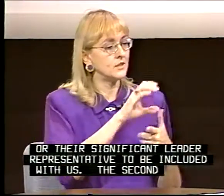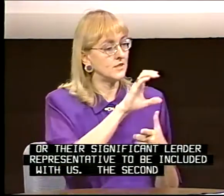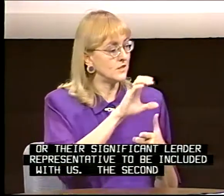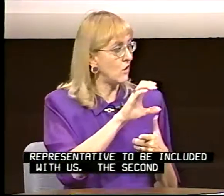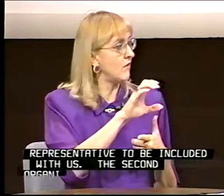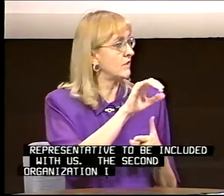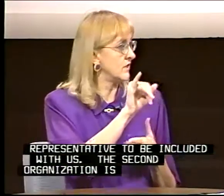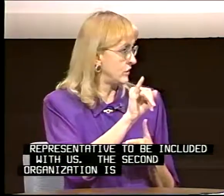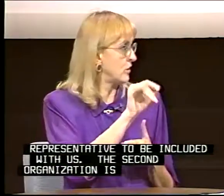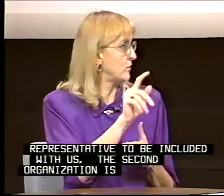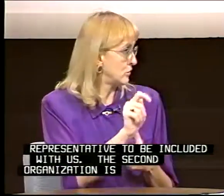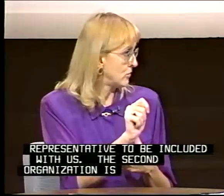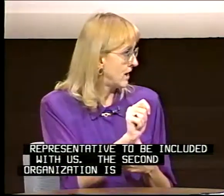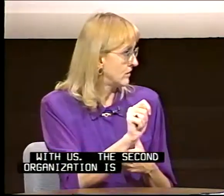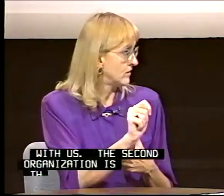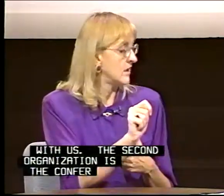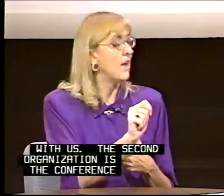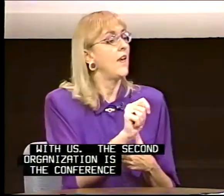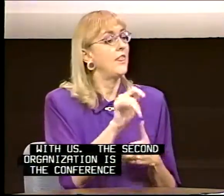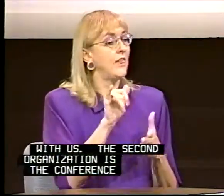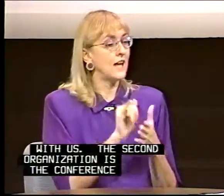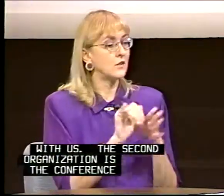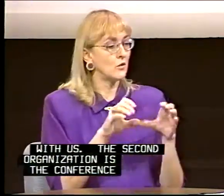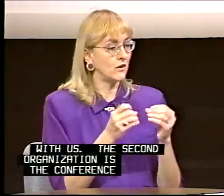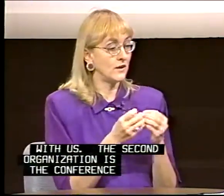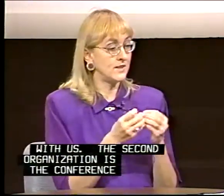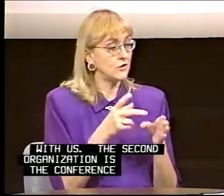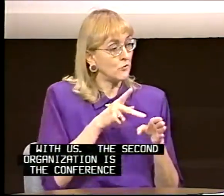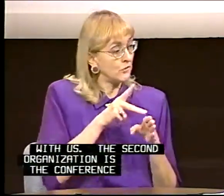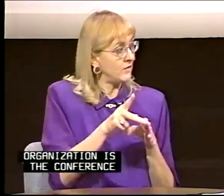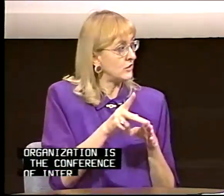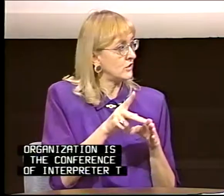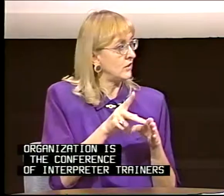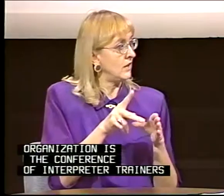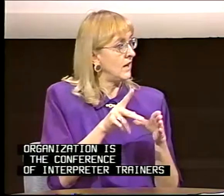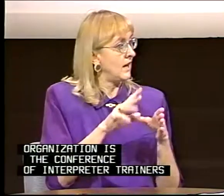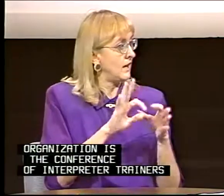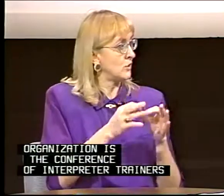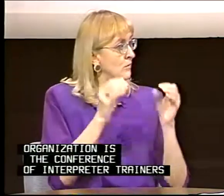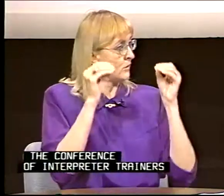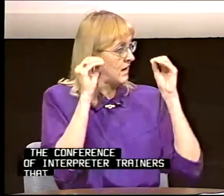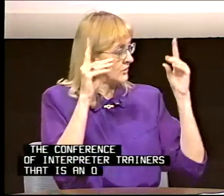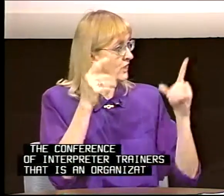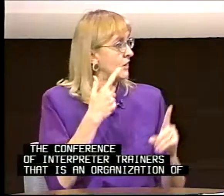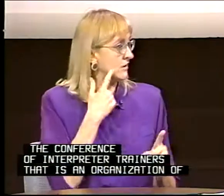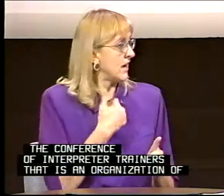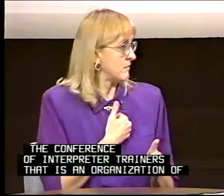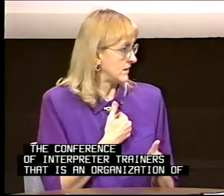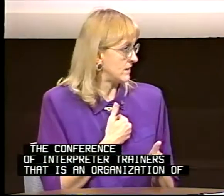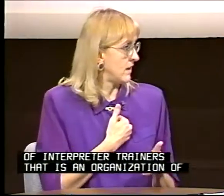is the Conference of Interpreter Trainers. That's an organization of professional interpreter educators like myself.